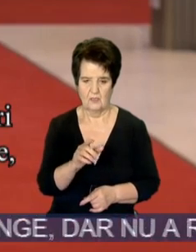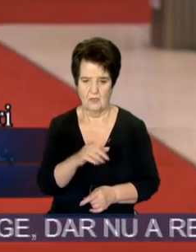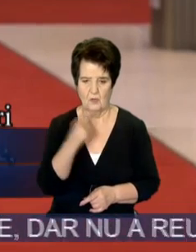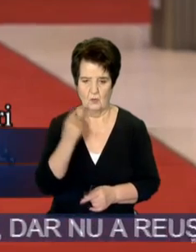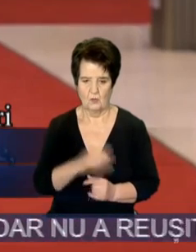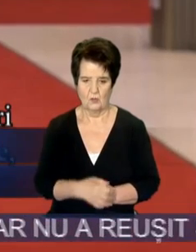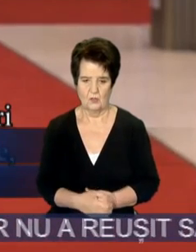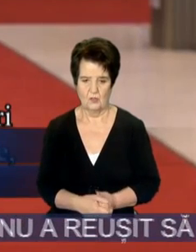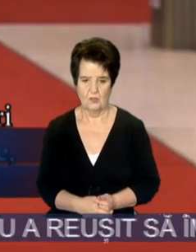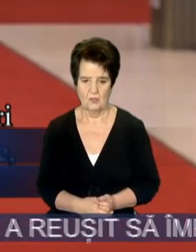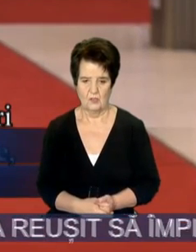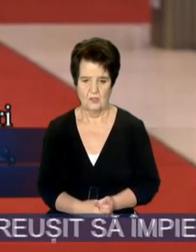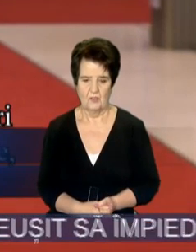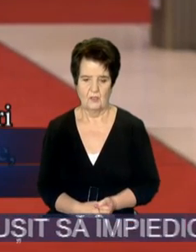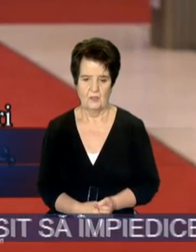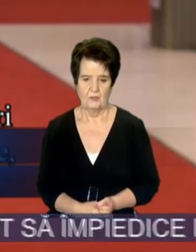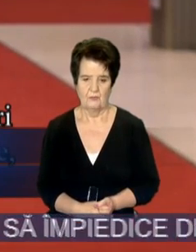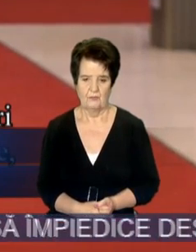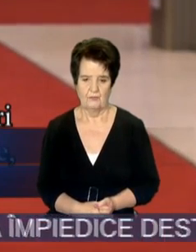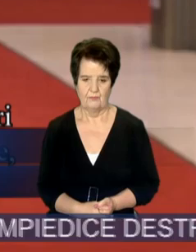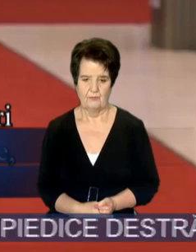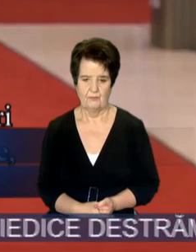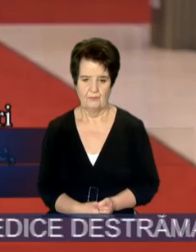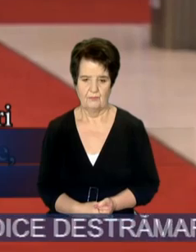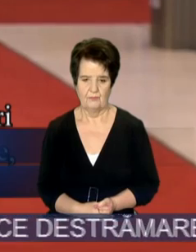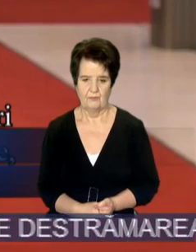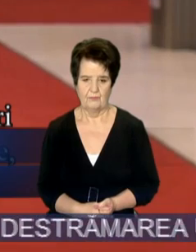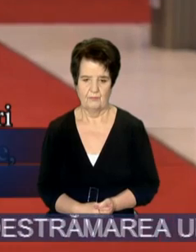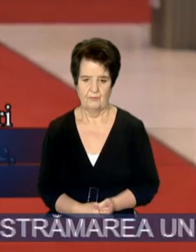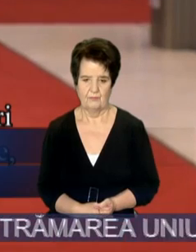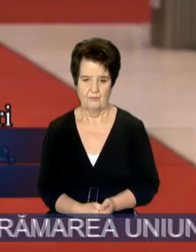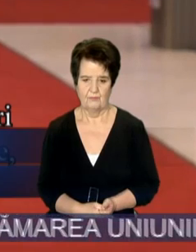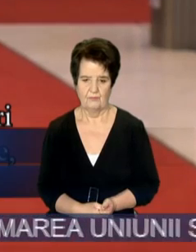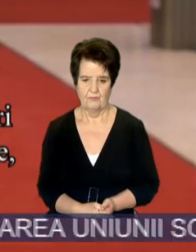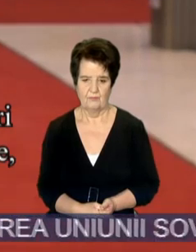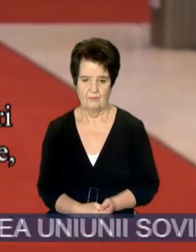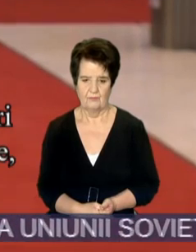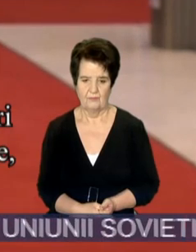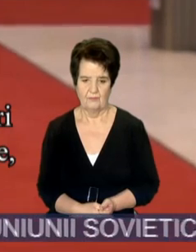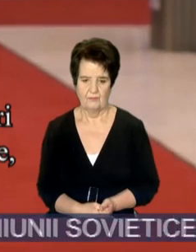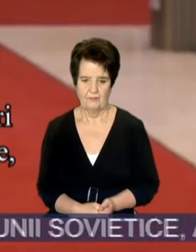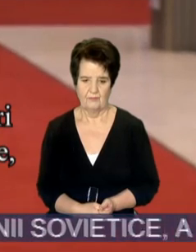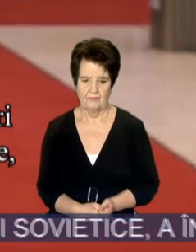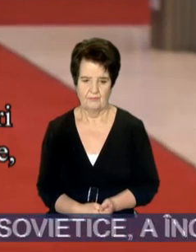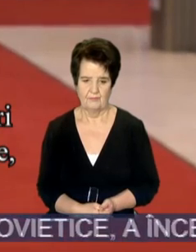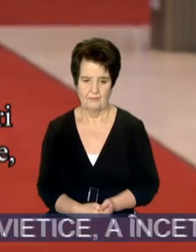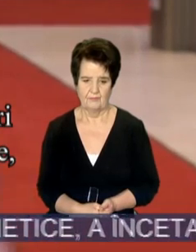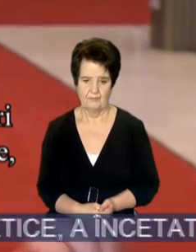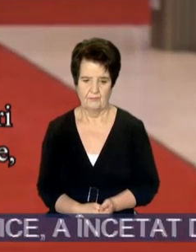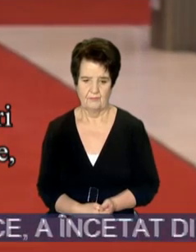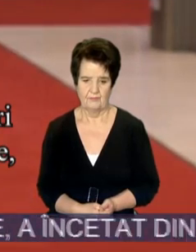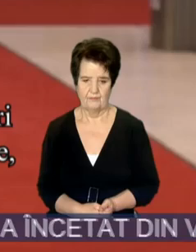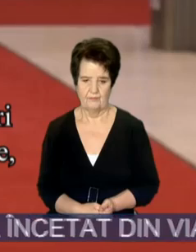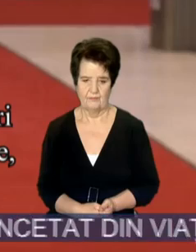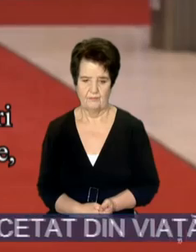La războiul războiul putin, care sunt vizite pentru vizilorul bine zeta și